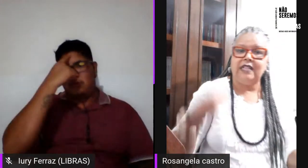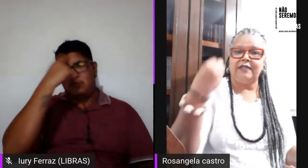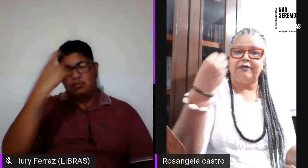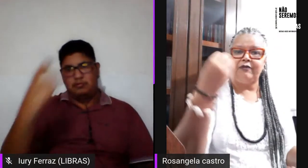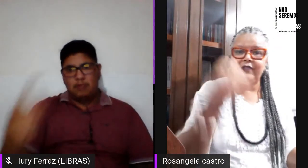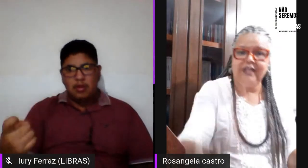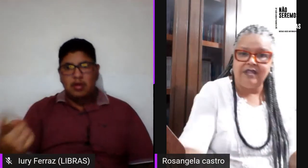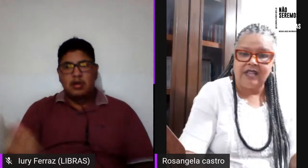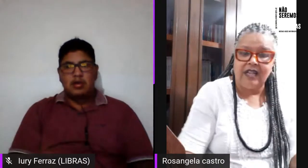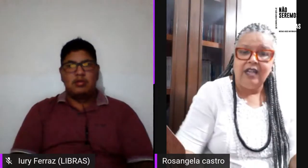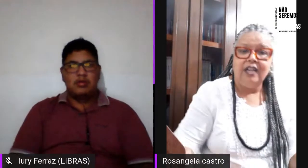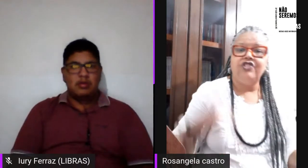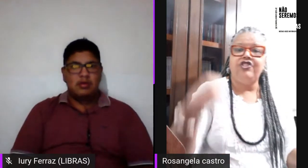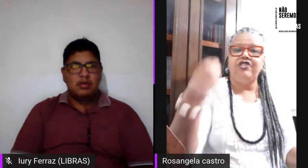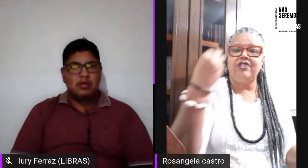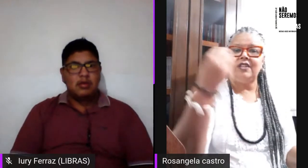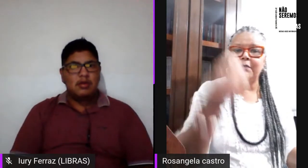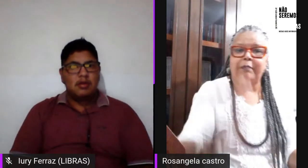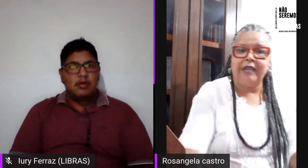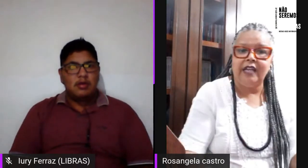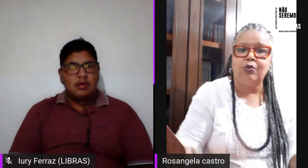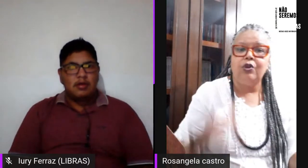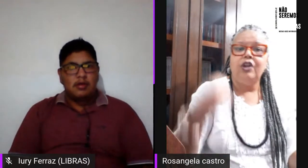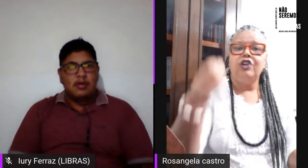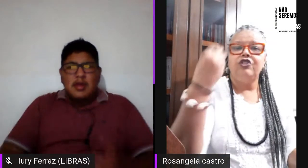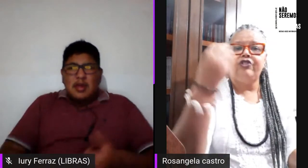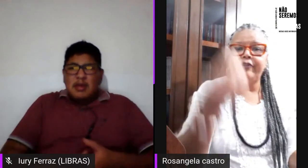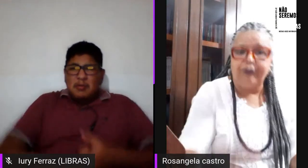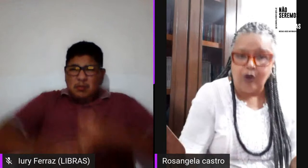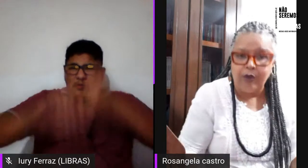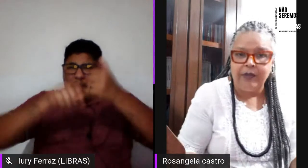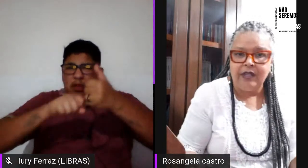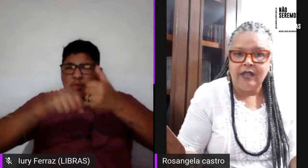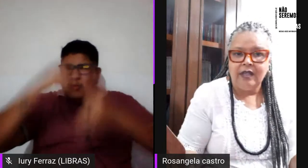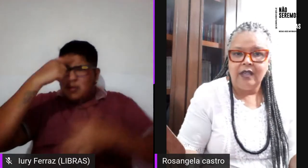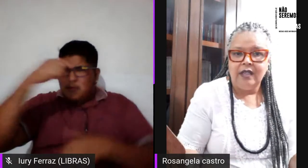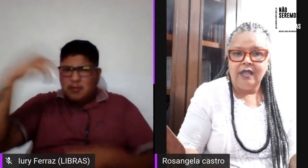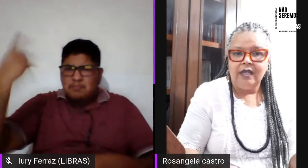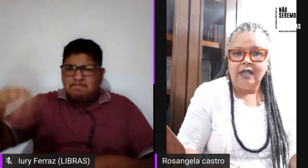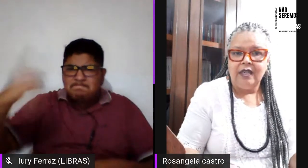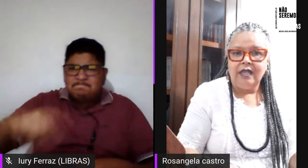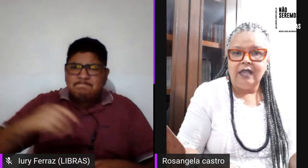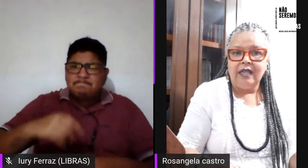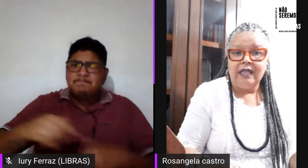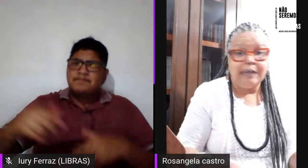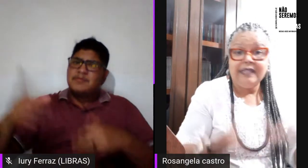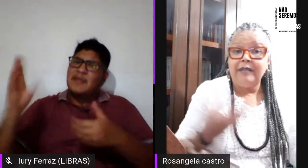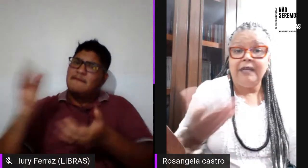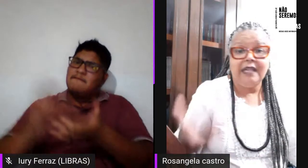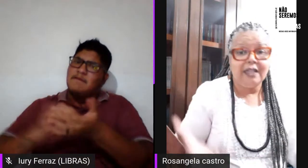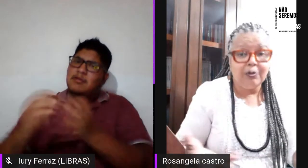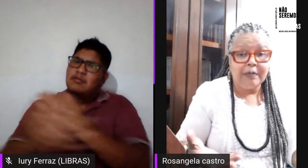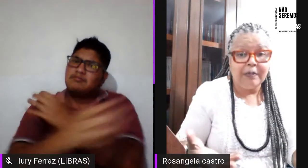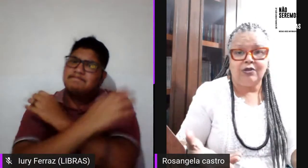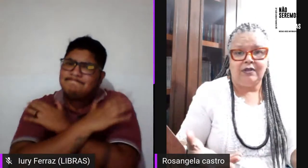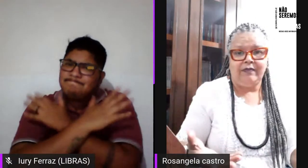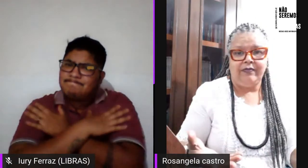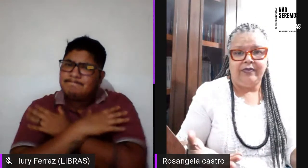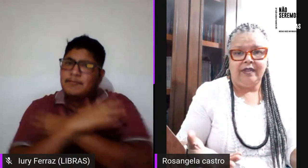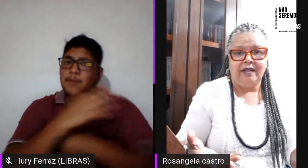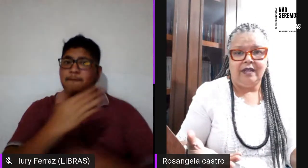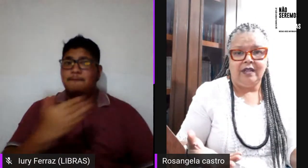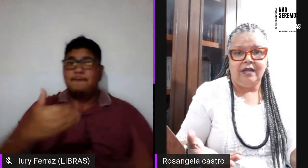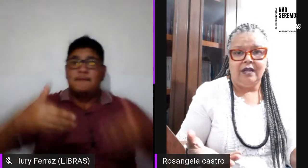de violência física de desemprego de fome e a pandemia ainda não passou